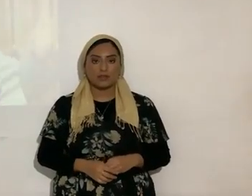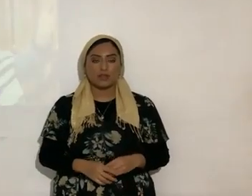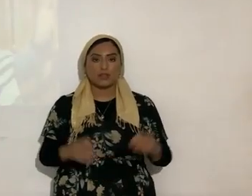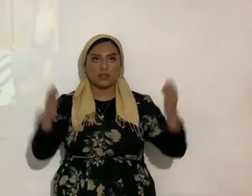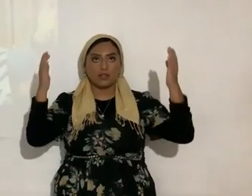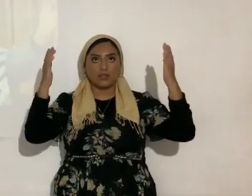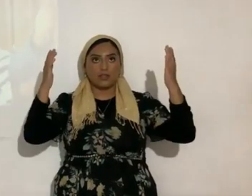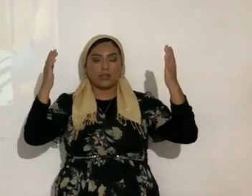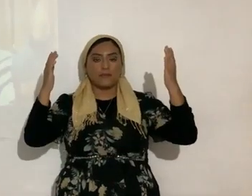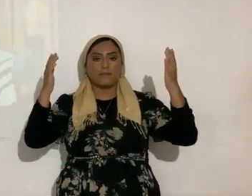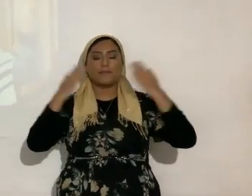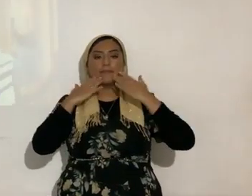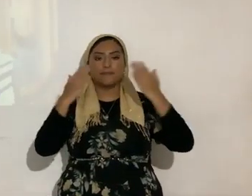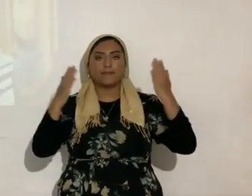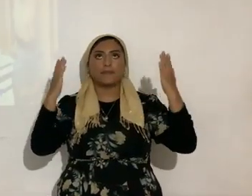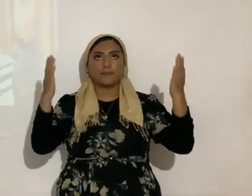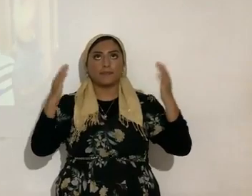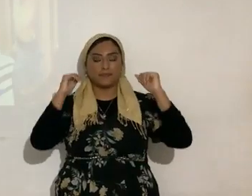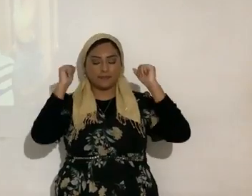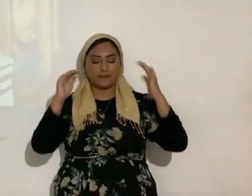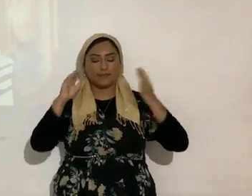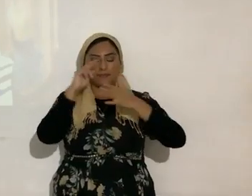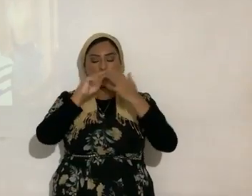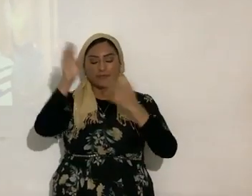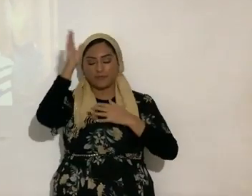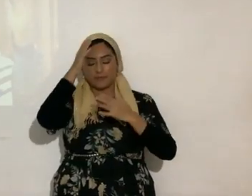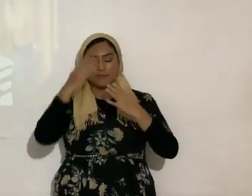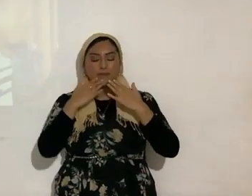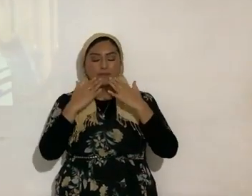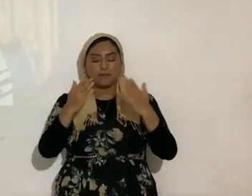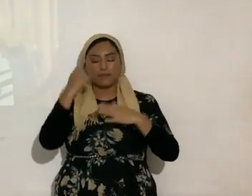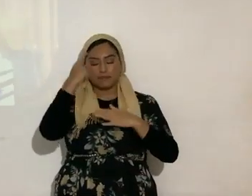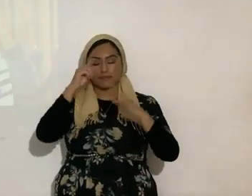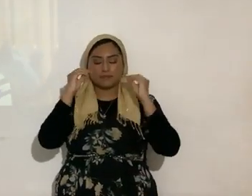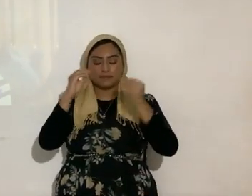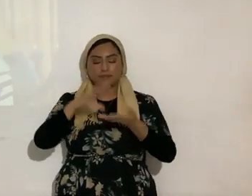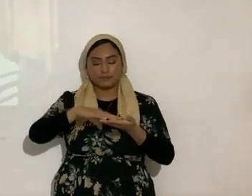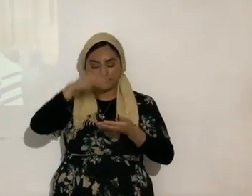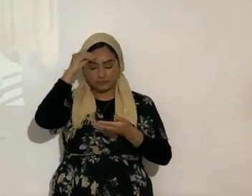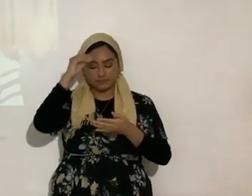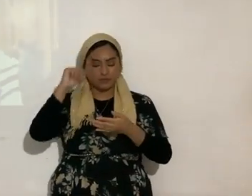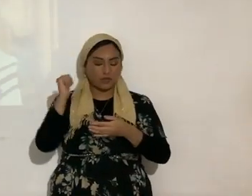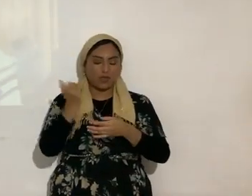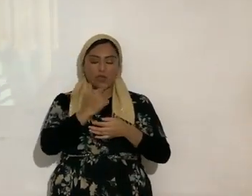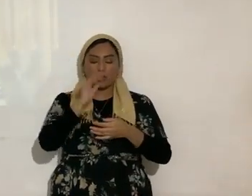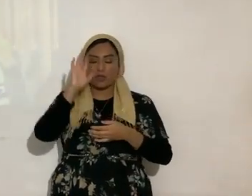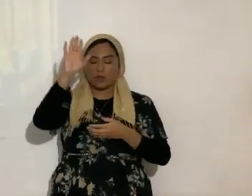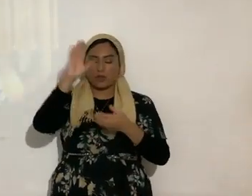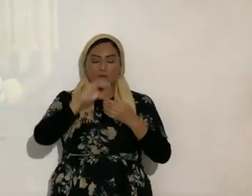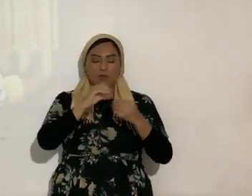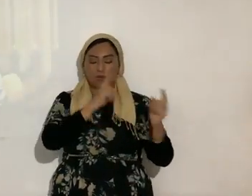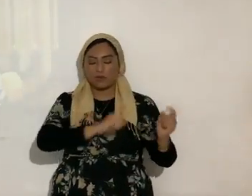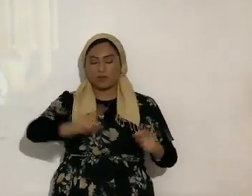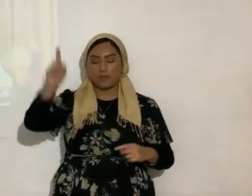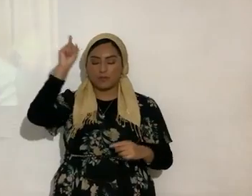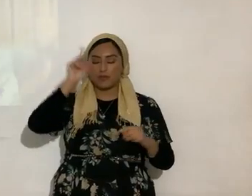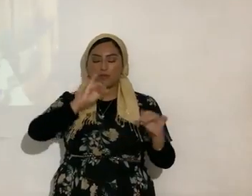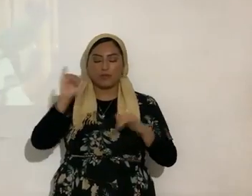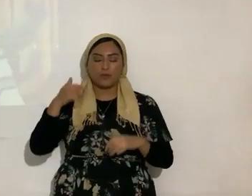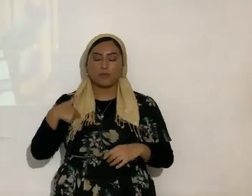eterno vamos a darle gracias padre eterno toda gavá por la administración eso hemos aprendido que todo lo tuyo suba a él así como nosotros subiremos a